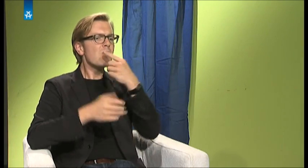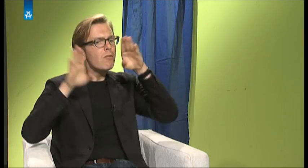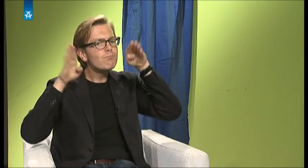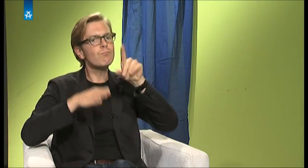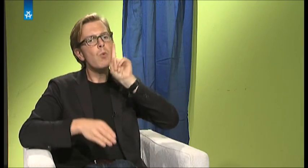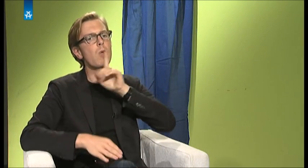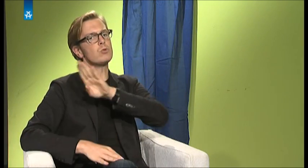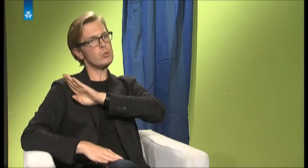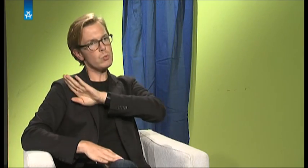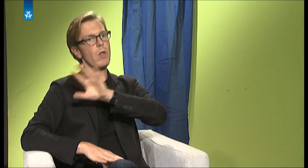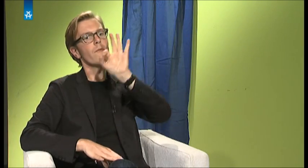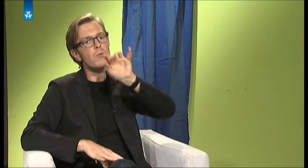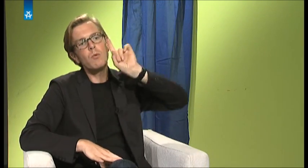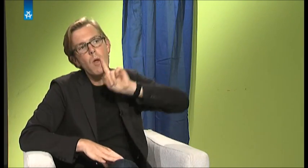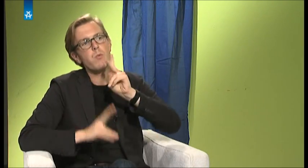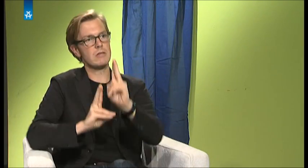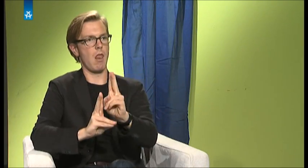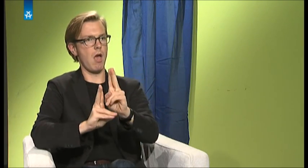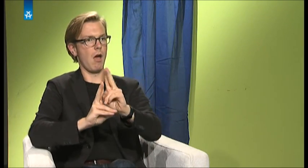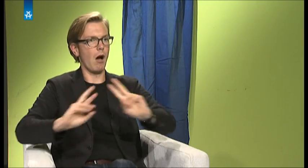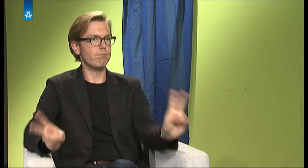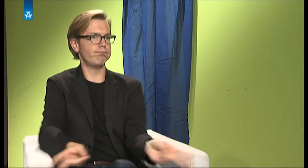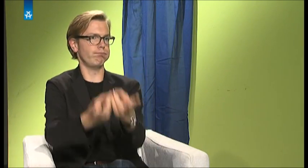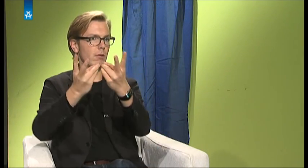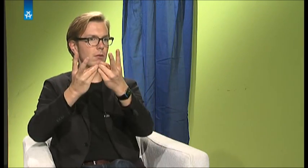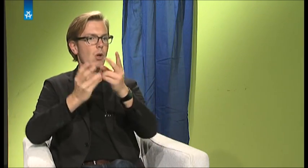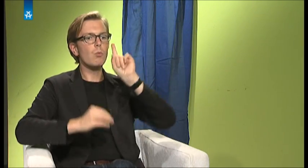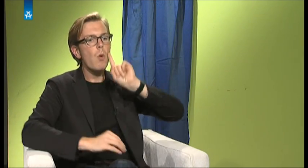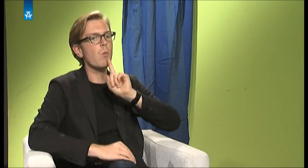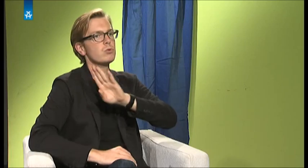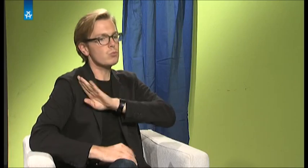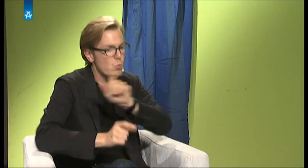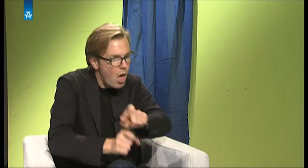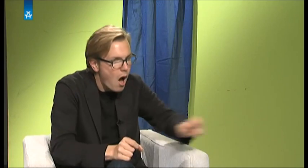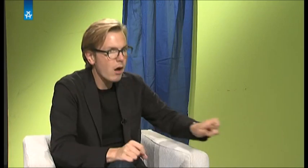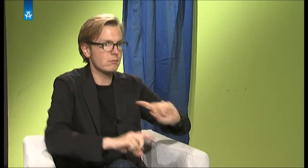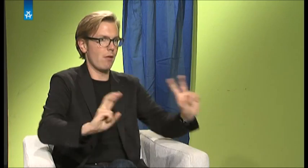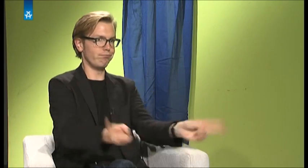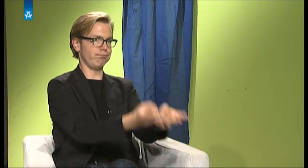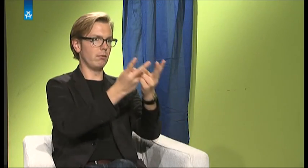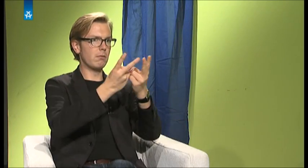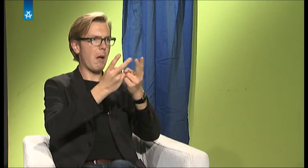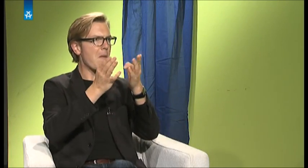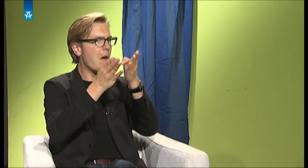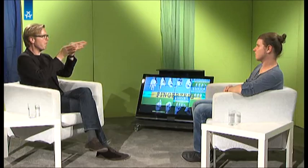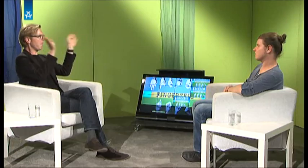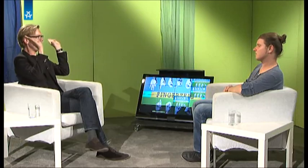vielleicht auch gehörlose Lehrer fördert und auch noch mehr gehörlose Schüler fördert, aber vielleicht auch noch über den Tellerrand hinaus guckt und dann auch noch